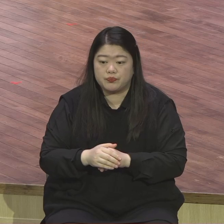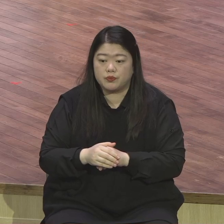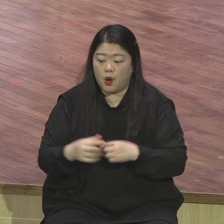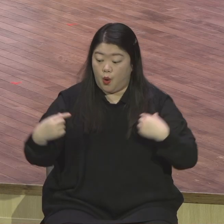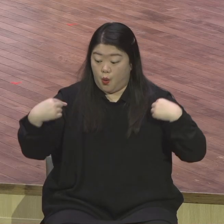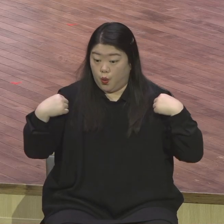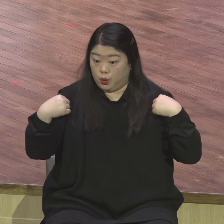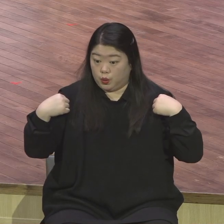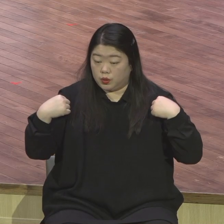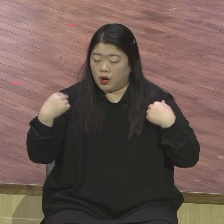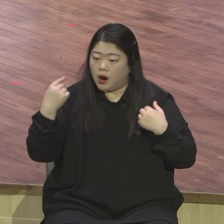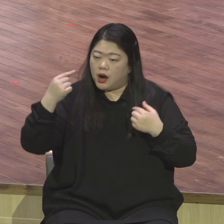같이 휘어졌더라